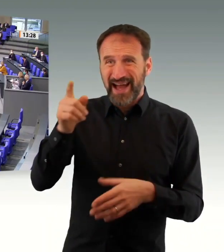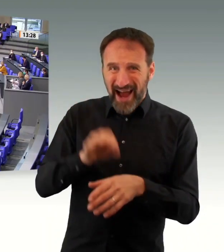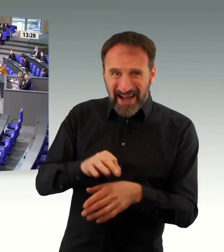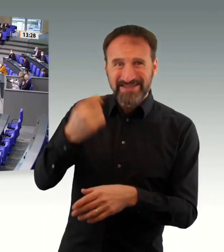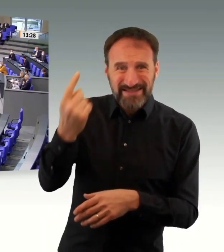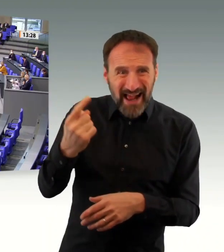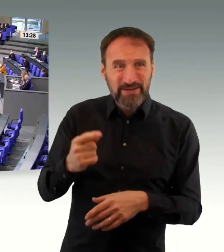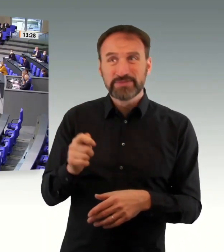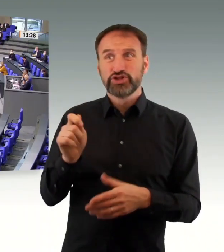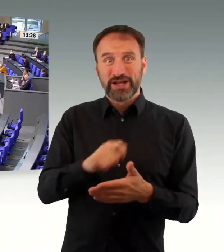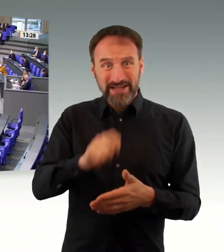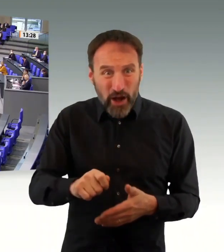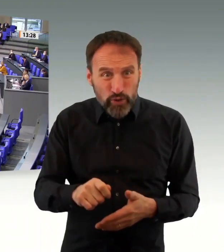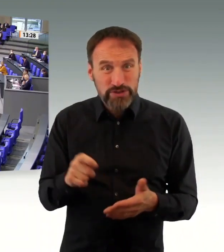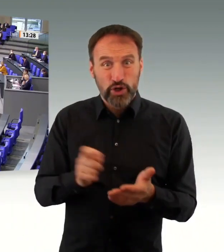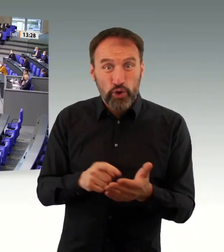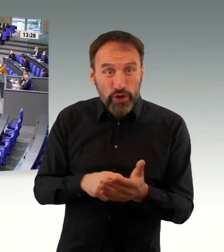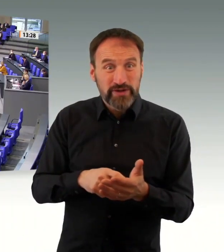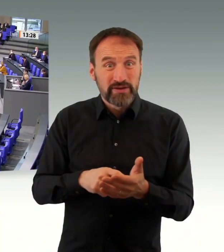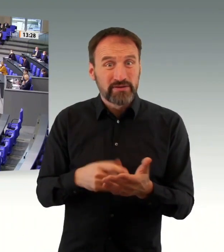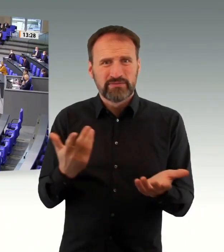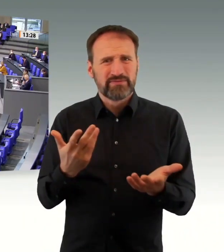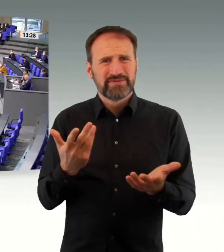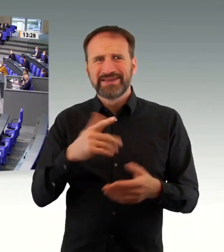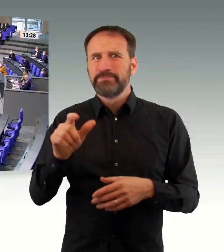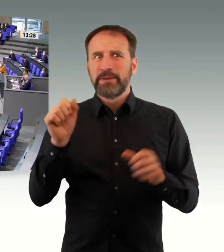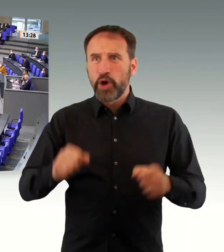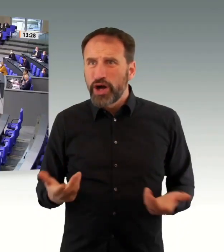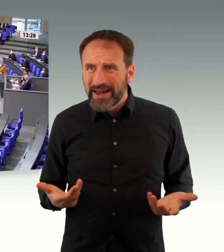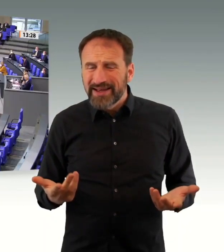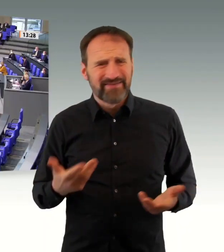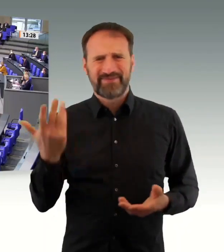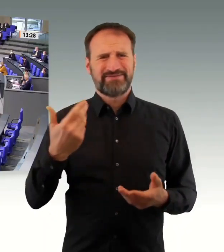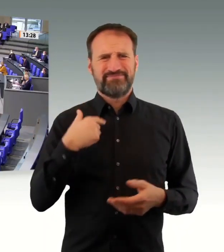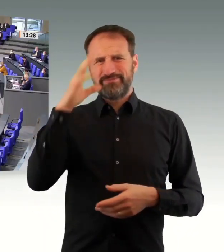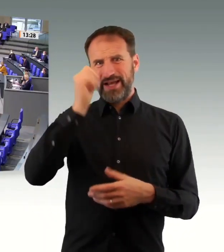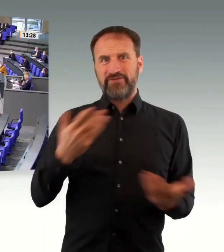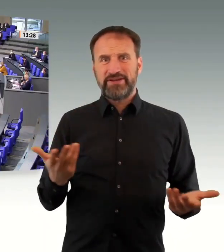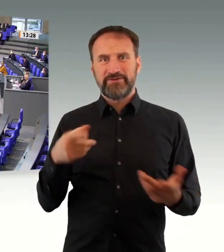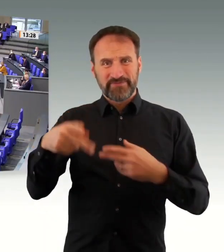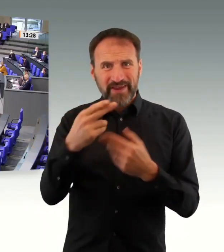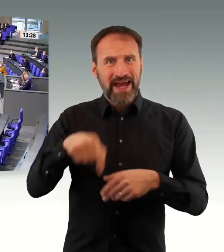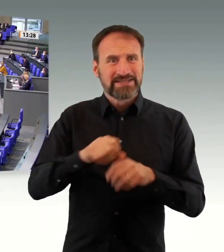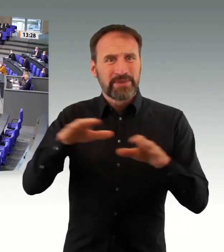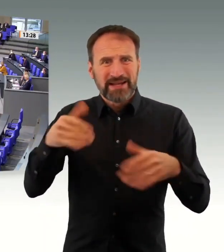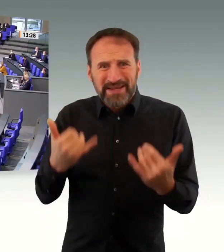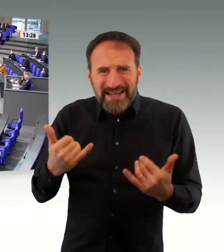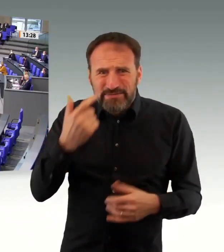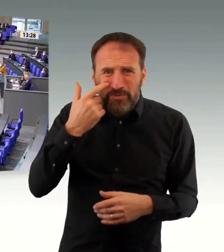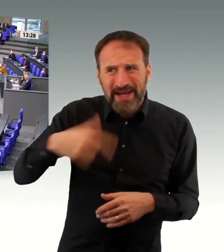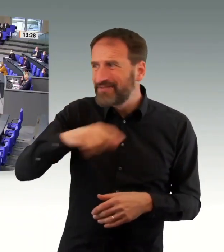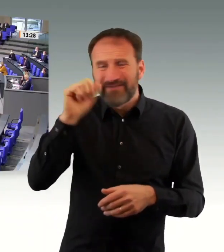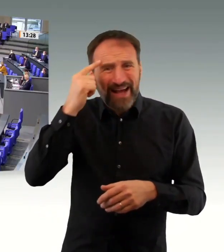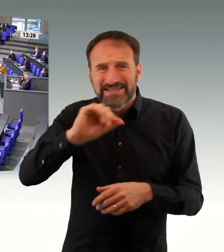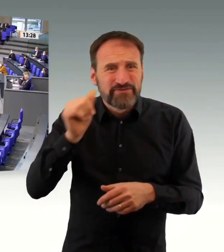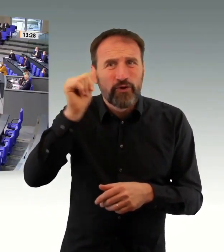Vielen Dank, Frau Präsidentin. Vielen Dank auch, Herr Kollege Lutschak, für die Möglichkeit, Ihnen eine Zwischenfrage zu stellen. Ich